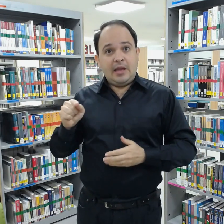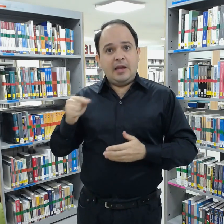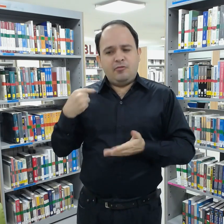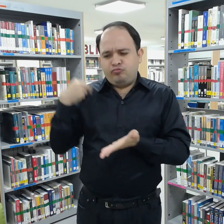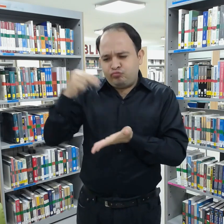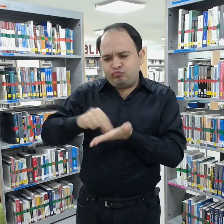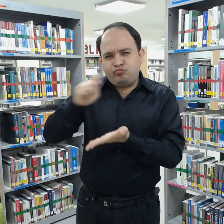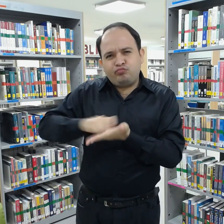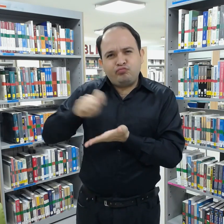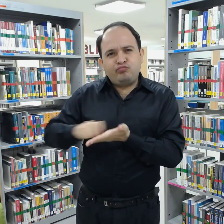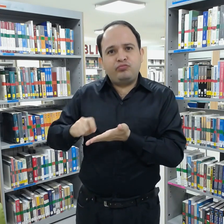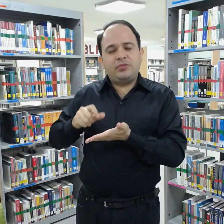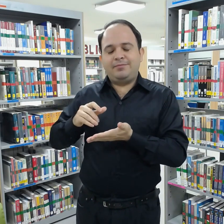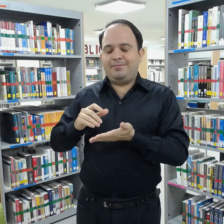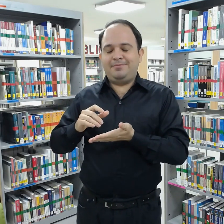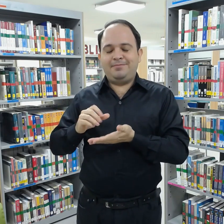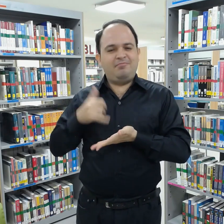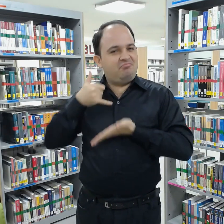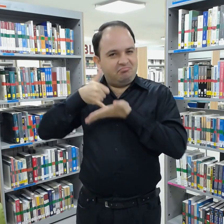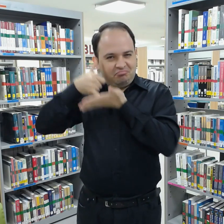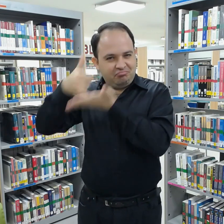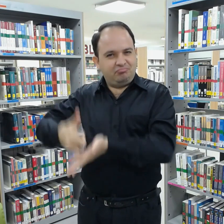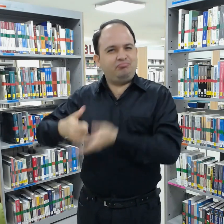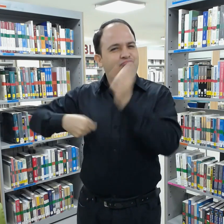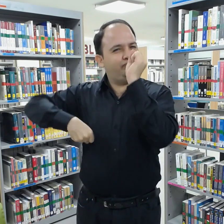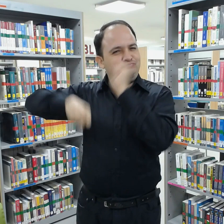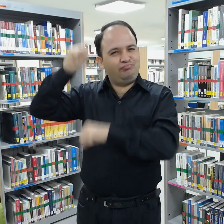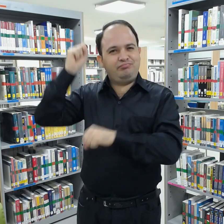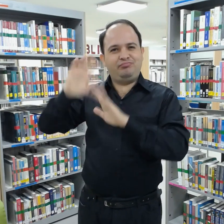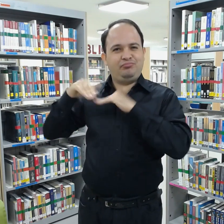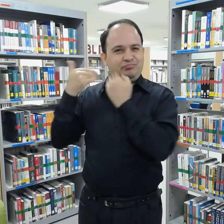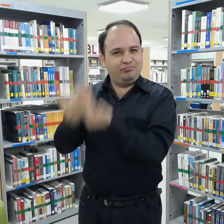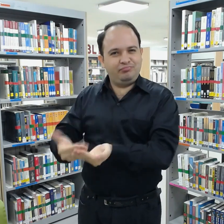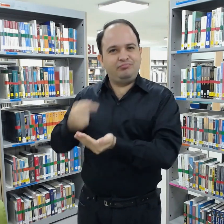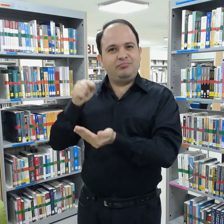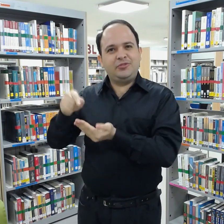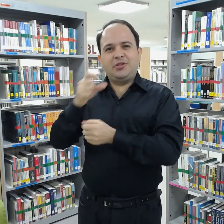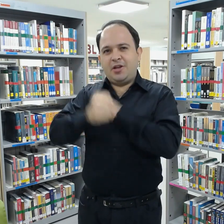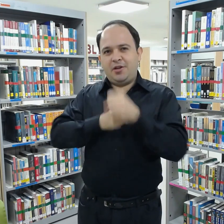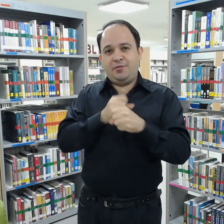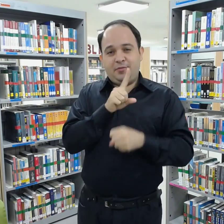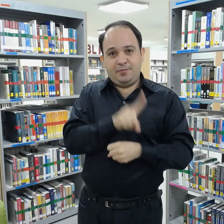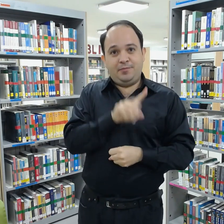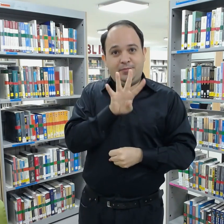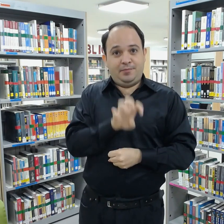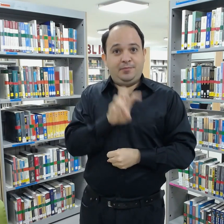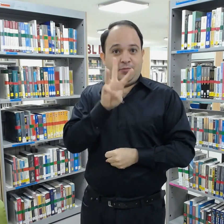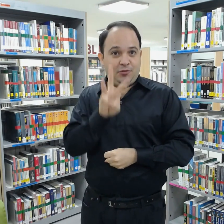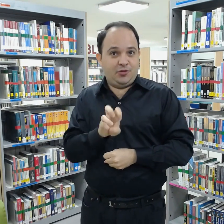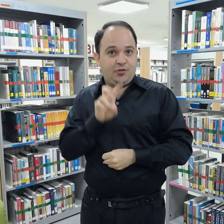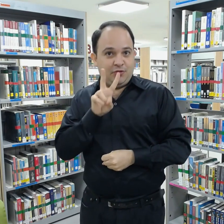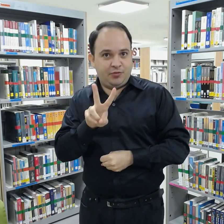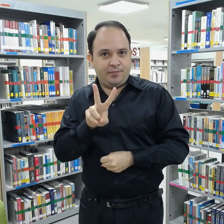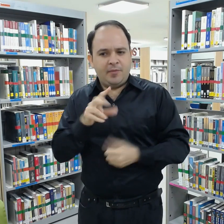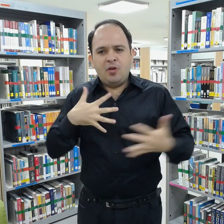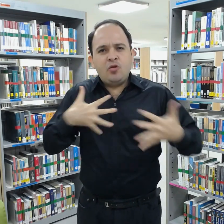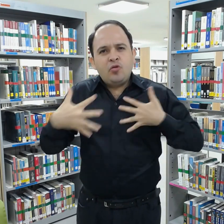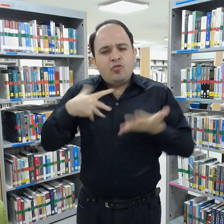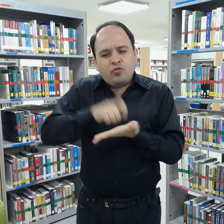Entre sus mayores logros está el Nobel de Literatura, recibido en 1982. Su obra